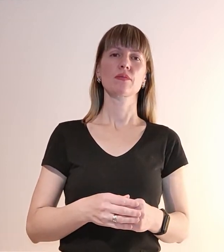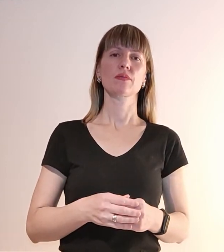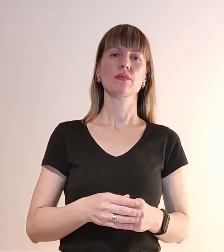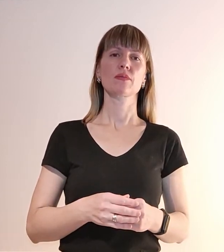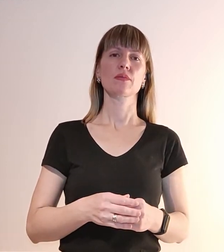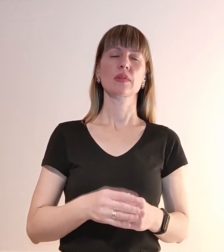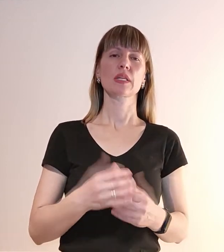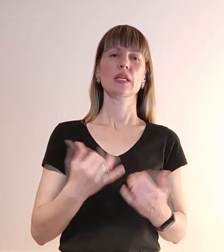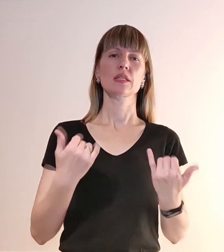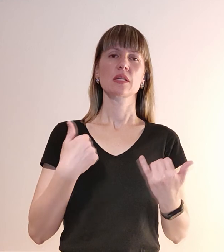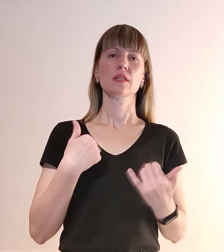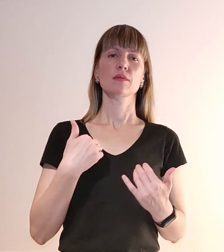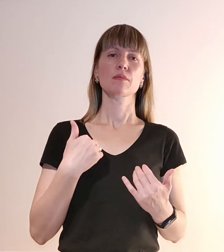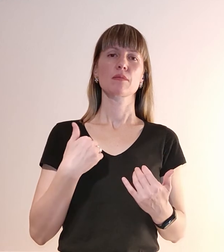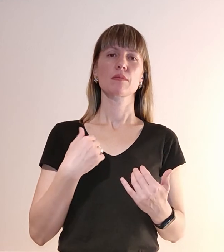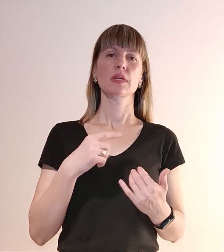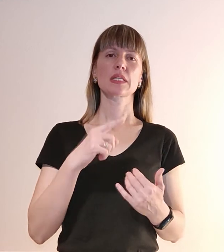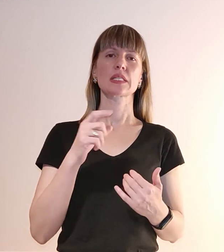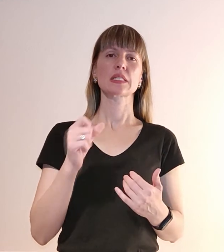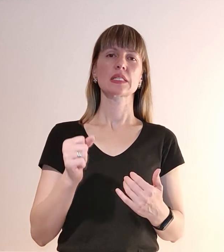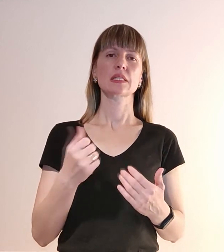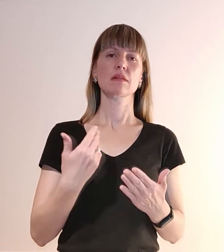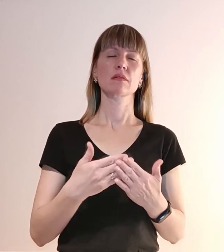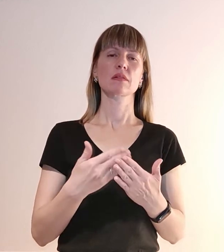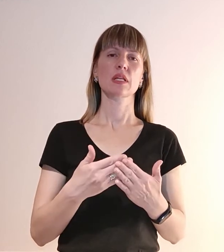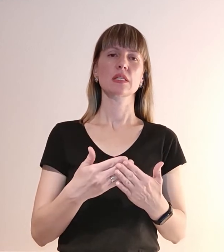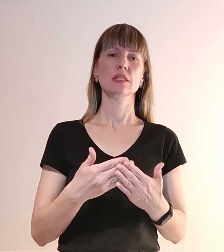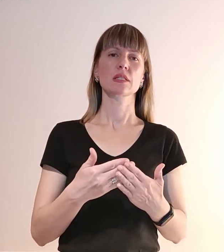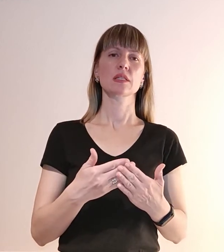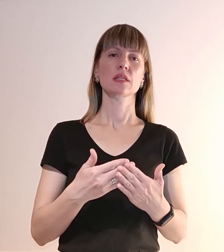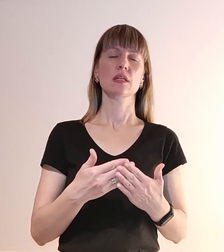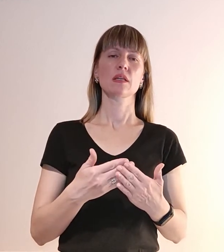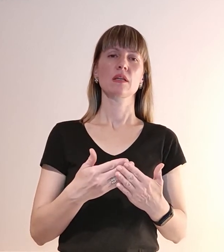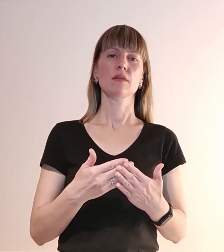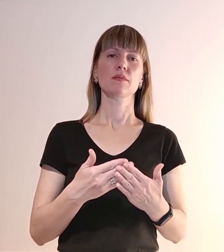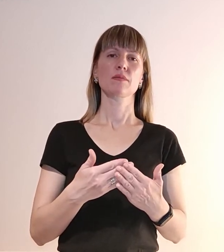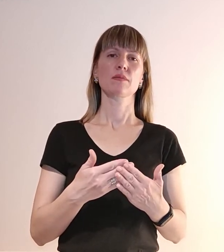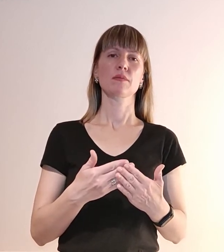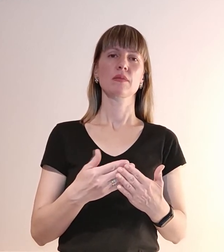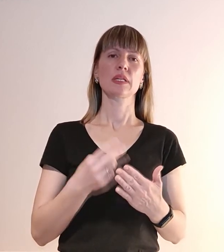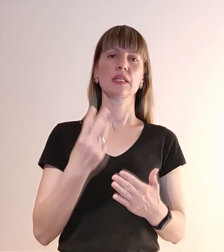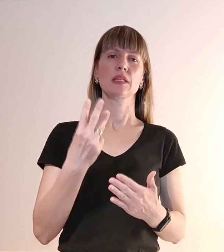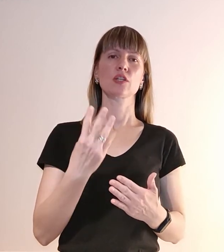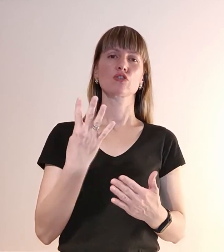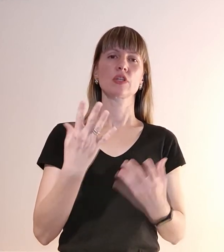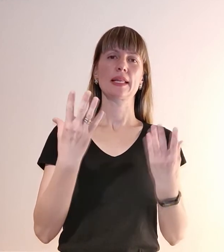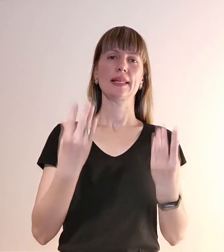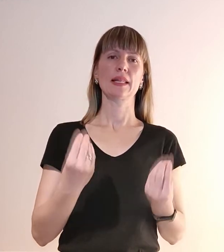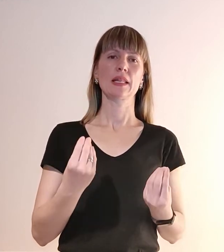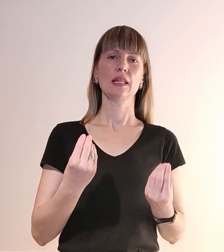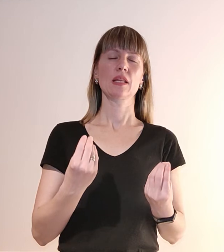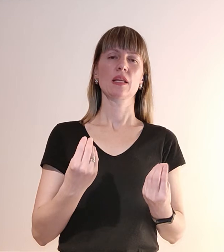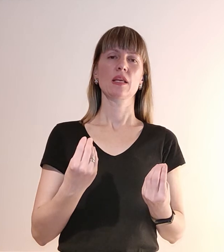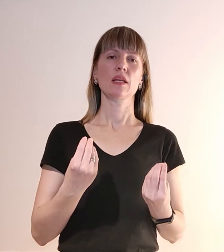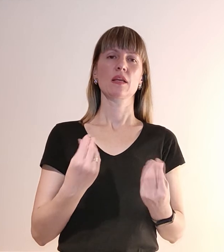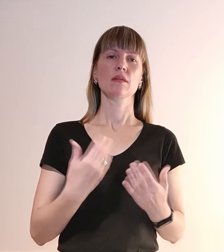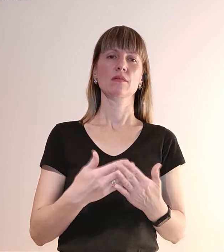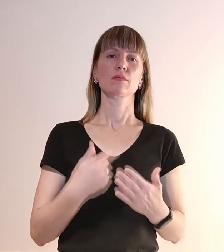Зараз ми за десь повноцінні три або чотири дні, не пам'ятаю, ми лічили